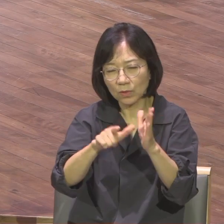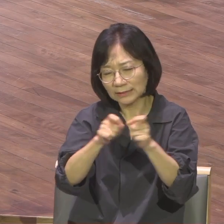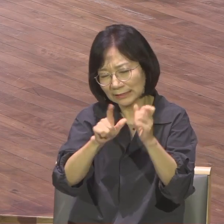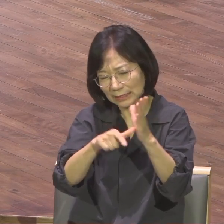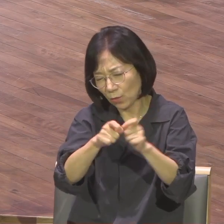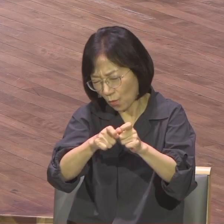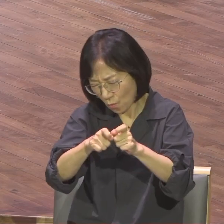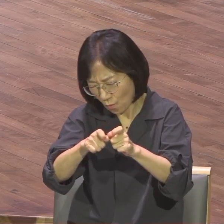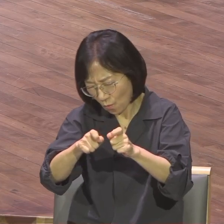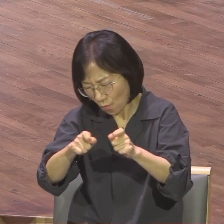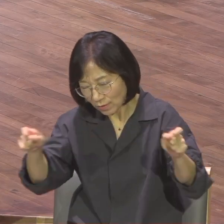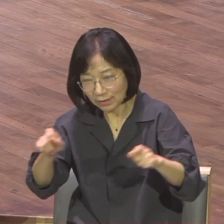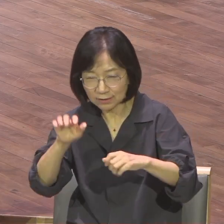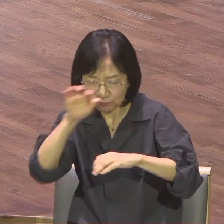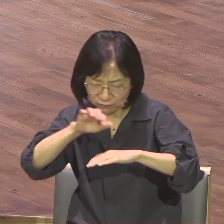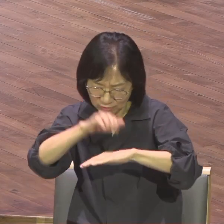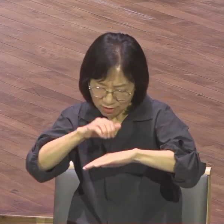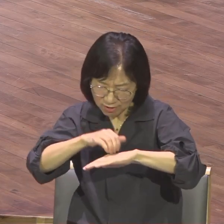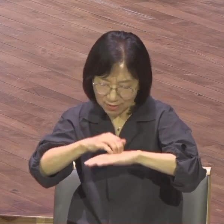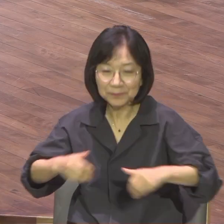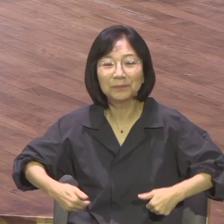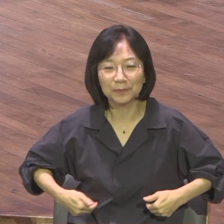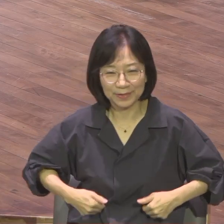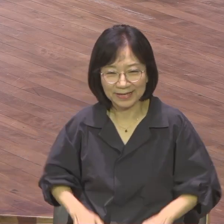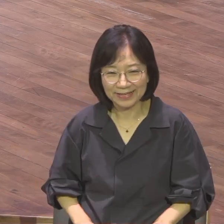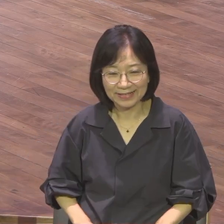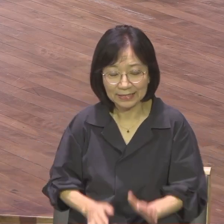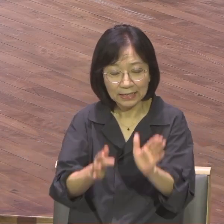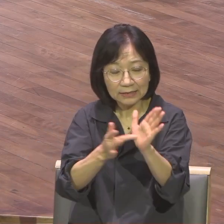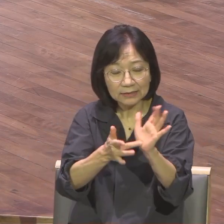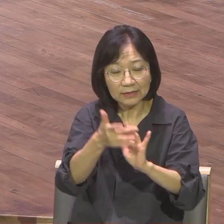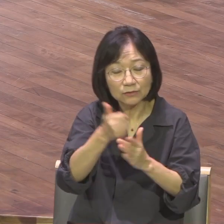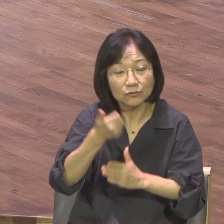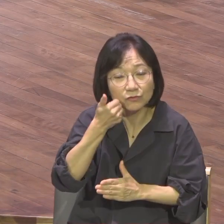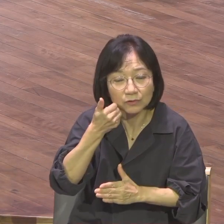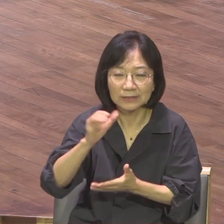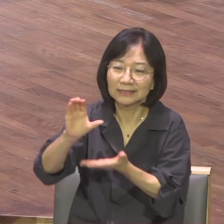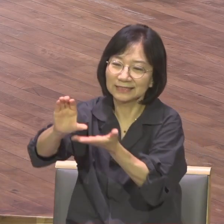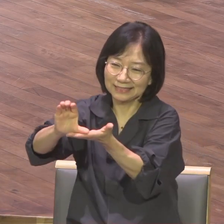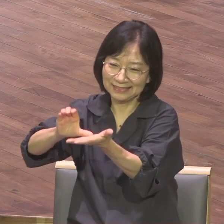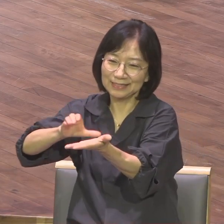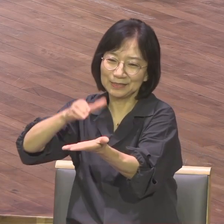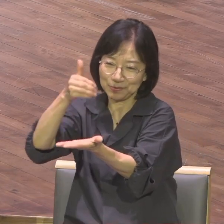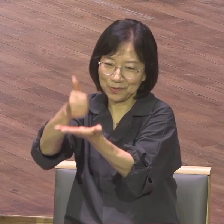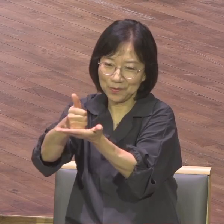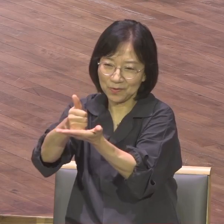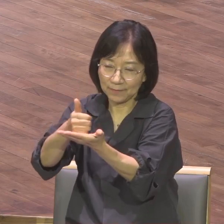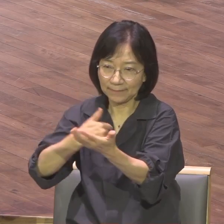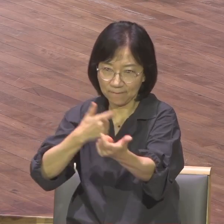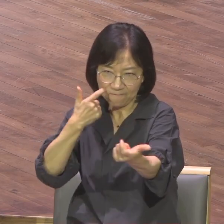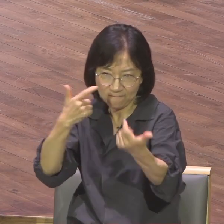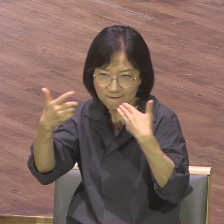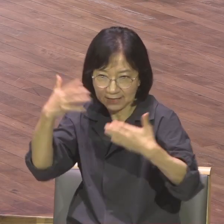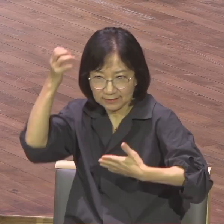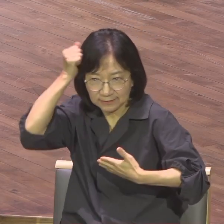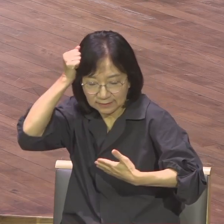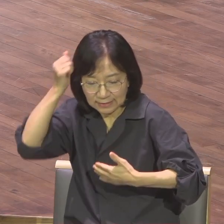예수가 그리스도라는 복음과 그 복음이 나에게 뿌리 내리고 체질이 바뀌고 성화가 되는